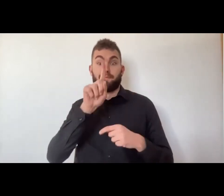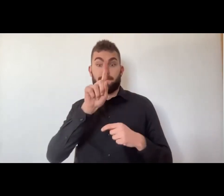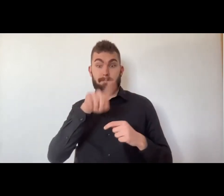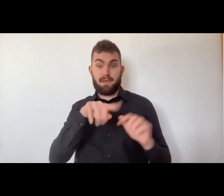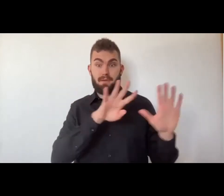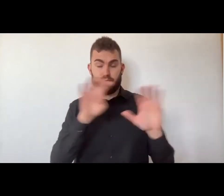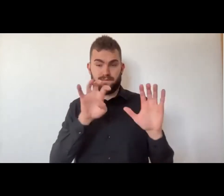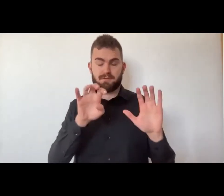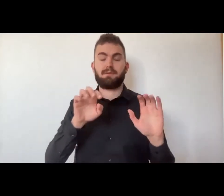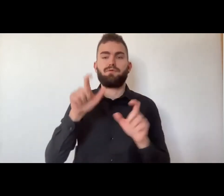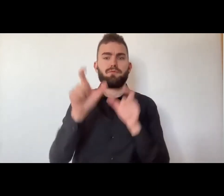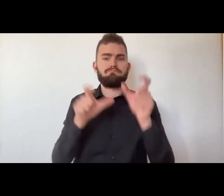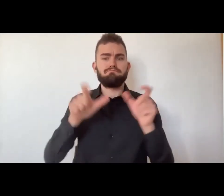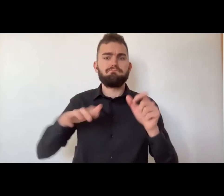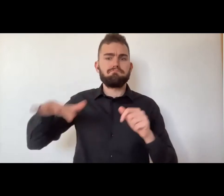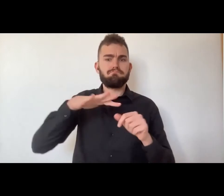questo ambito.